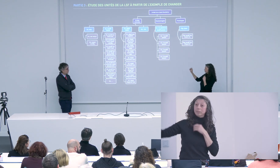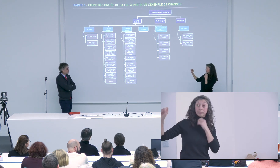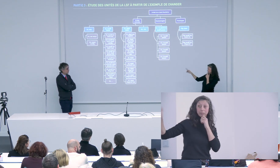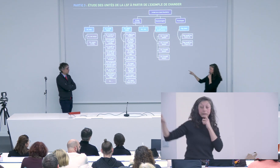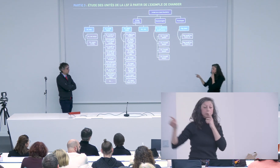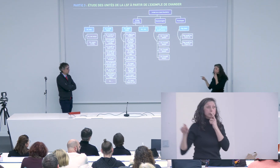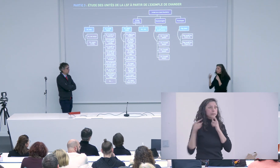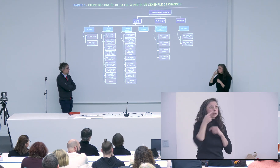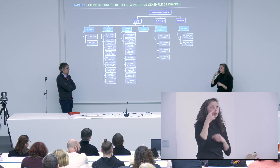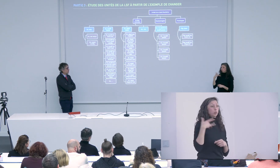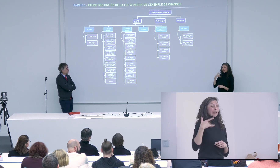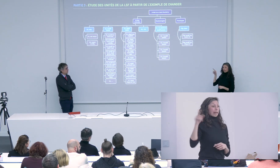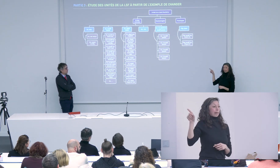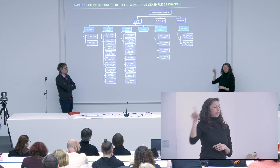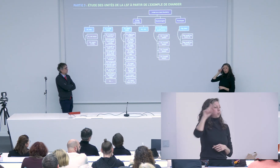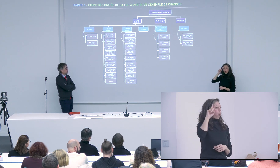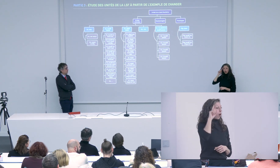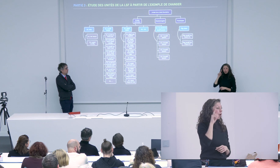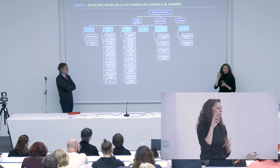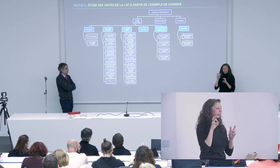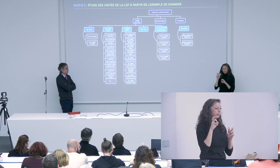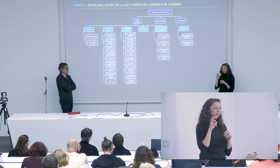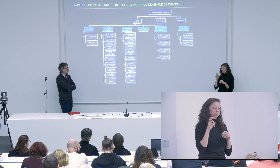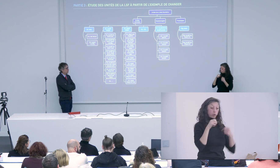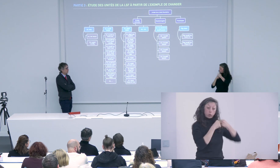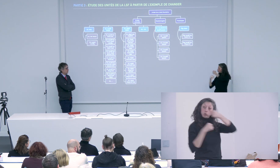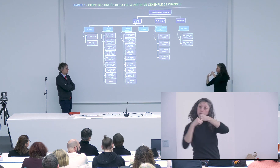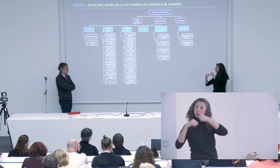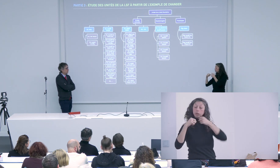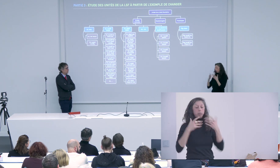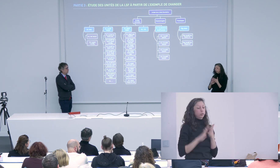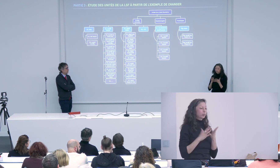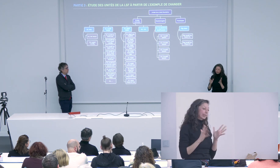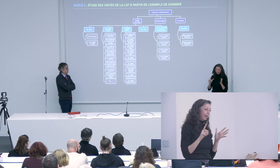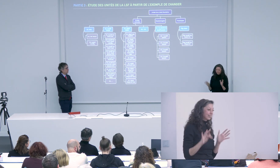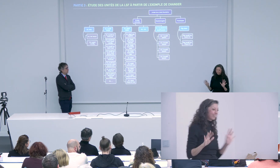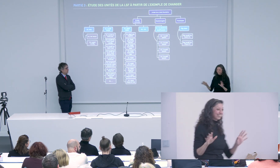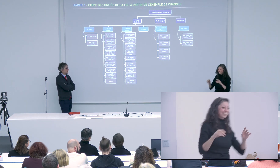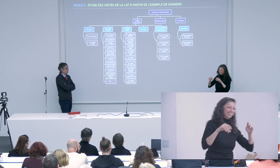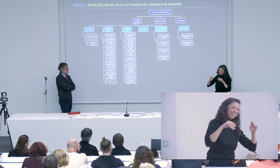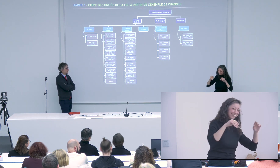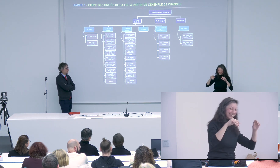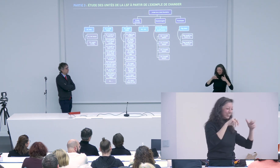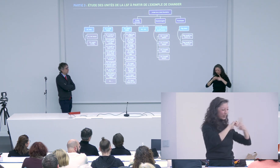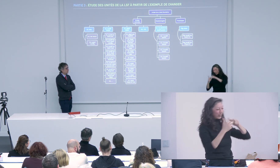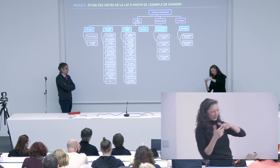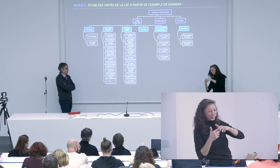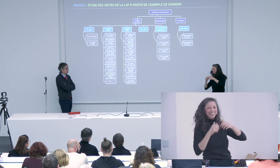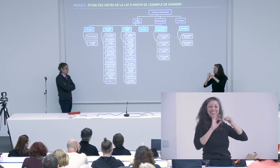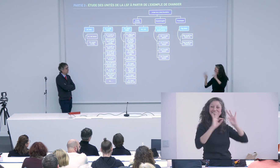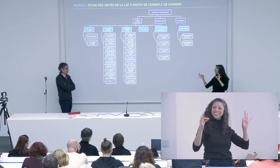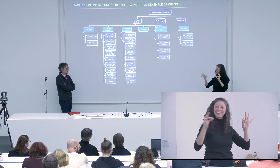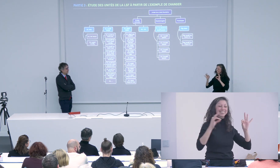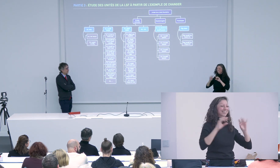etc qui sont retrouvés dans toutes ces catégories là qui sont sur la diapositive est intéressant puisque pardon là je repasse en LSF